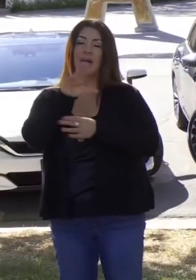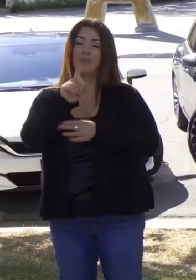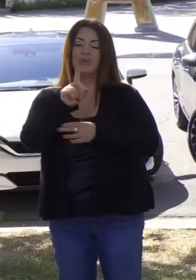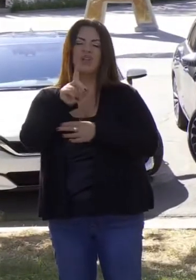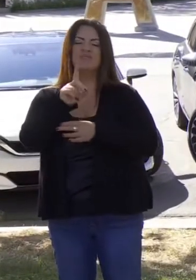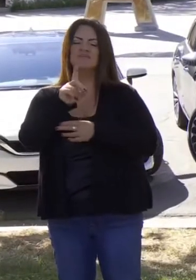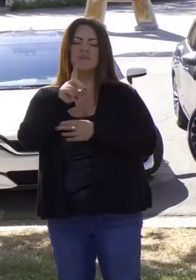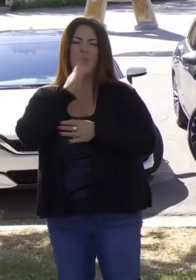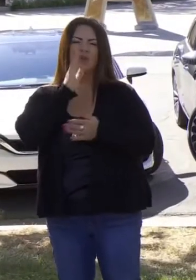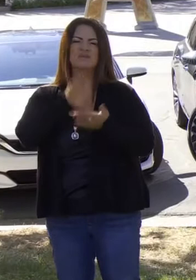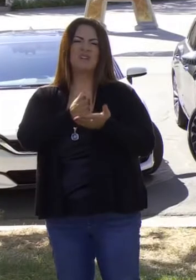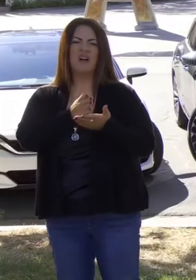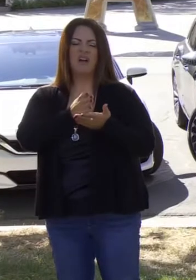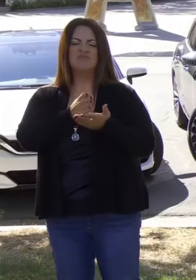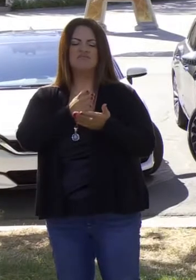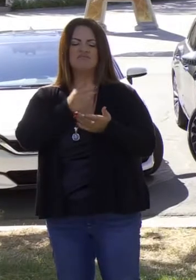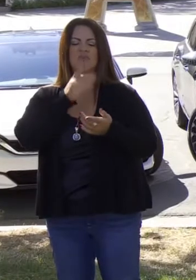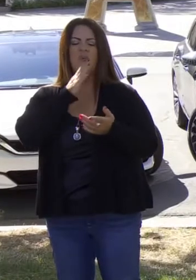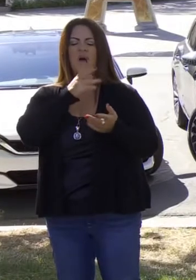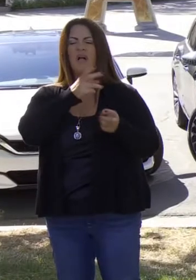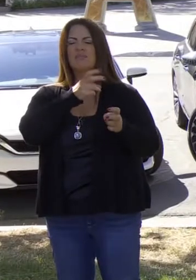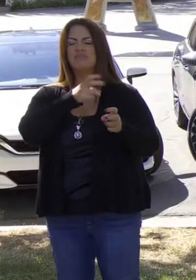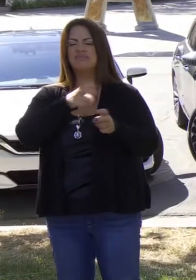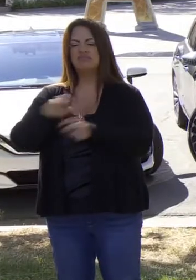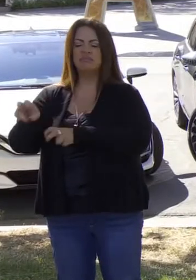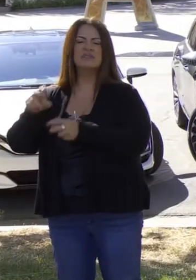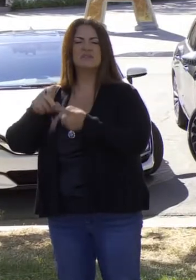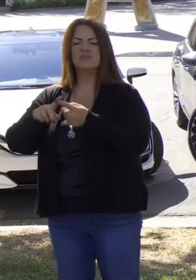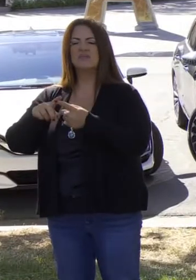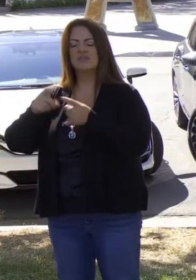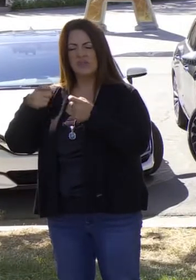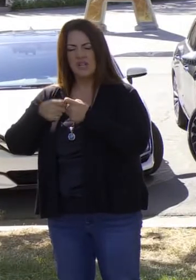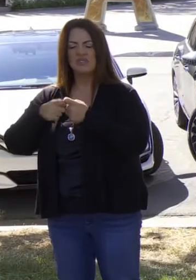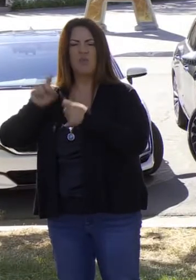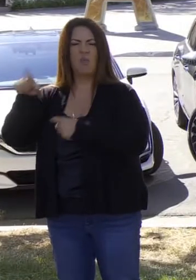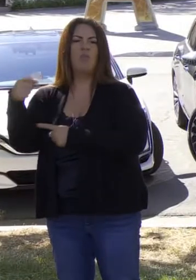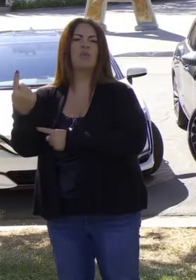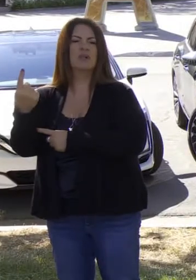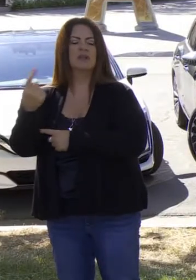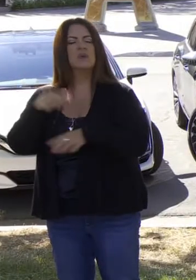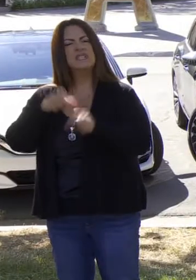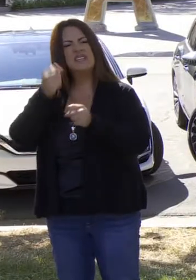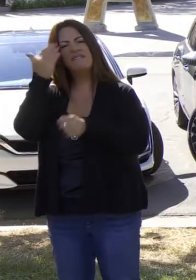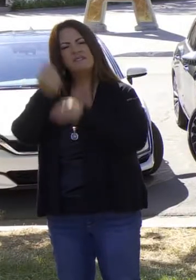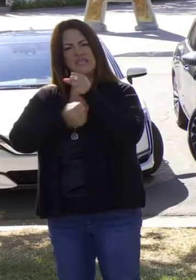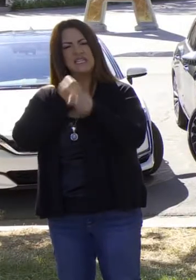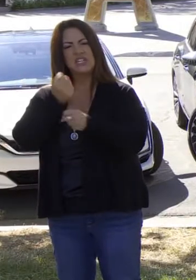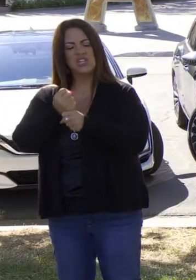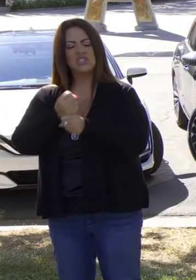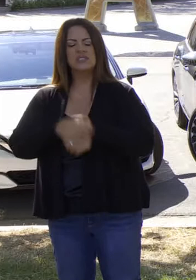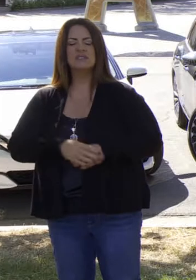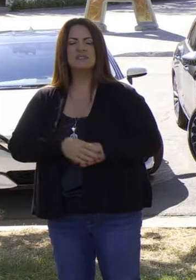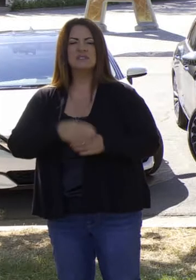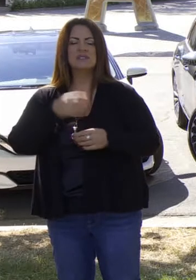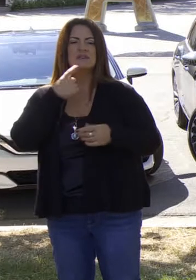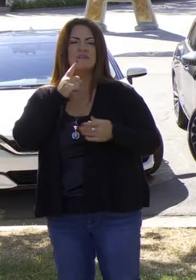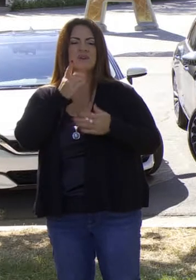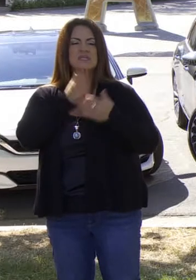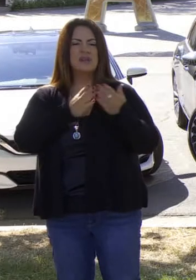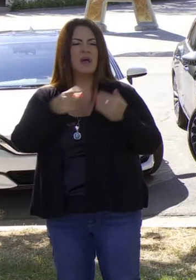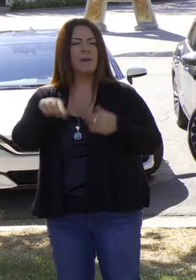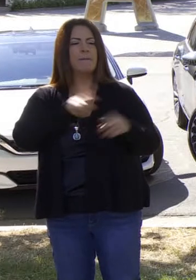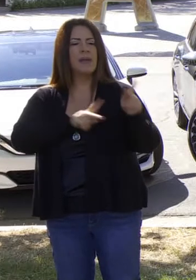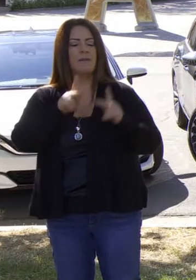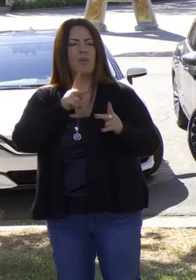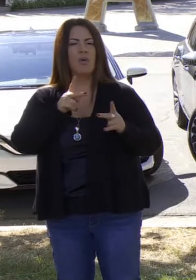alejándonos de los híbridos y vamos a cero emisión, pero es un proceso de 15 años. Mientras